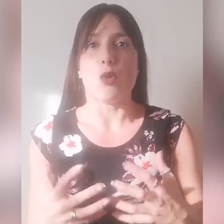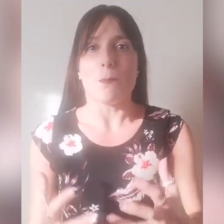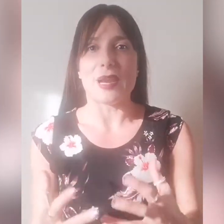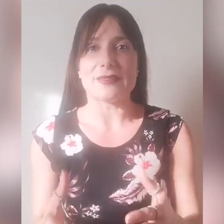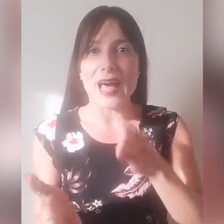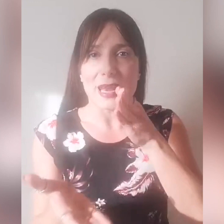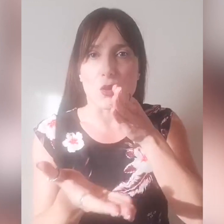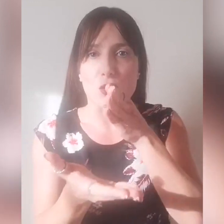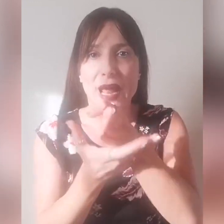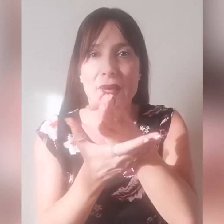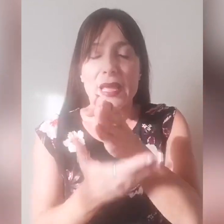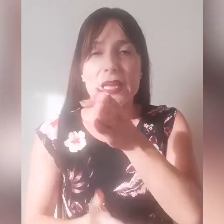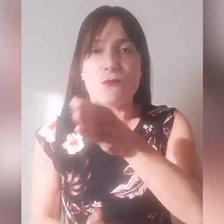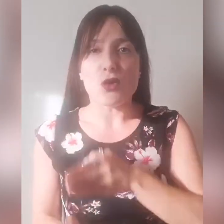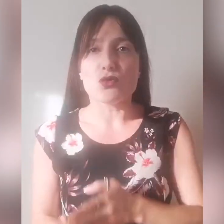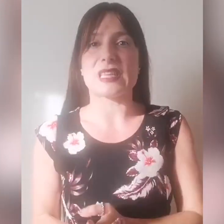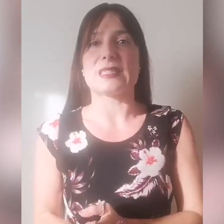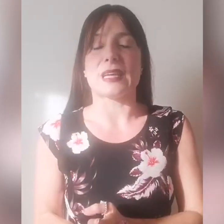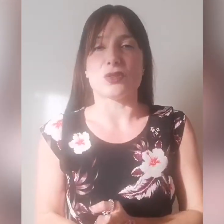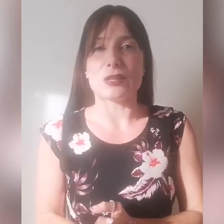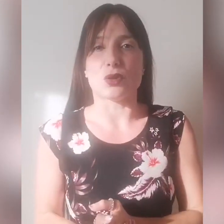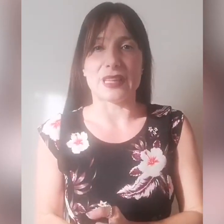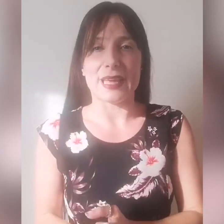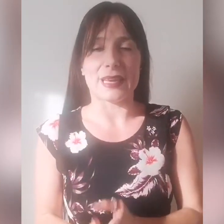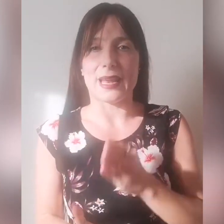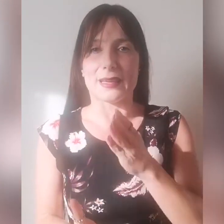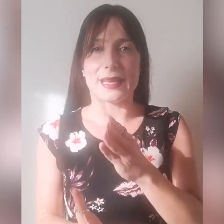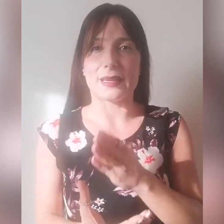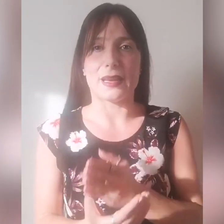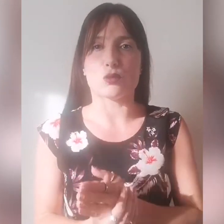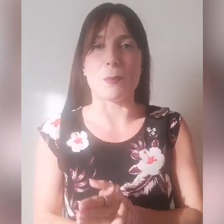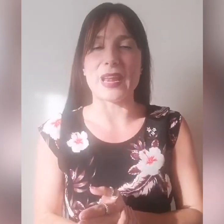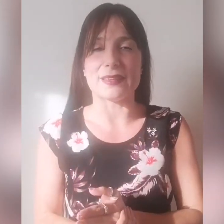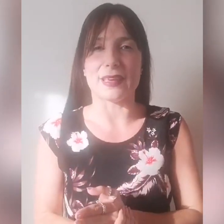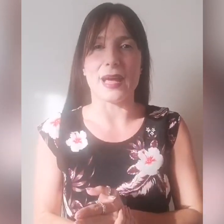completare con il focus che è stato dato a te nella tua predica.